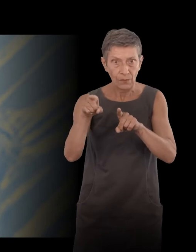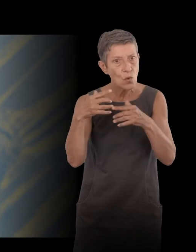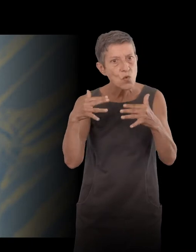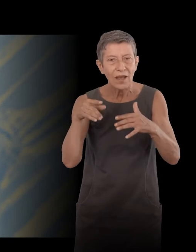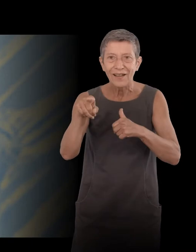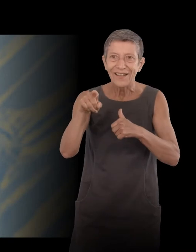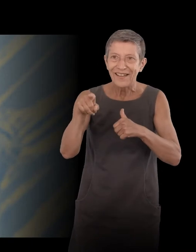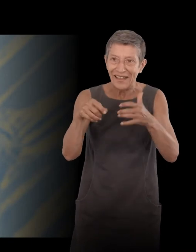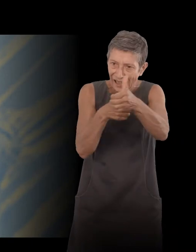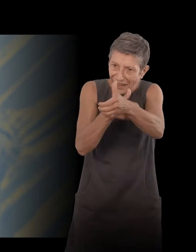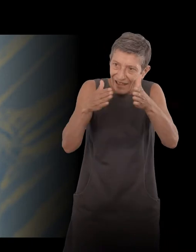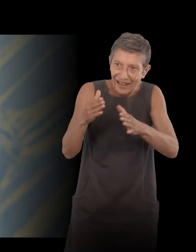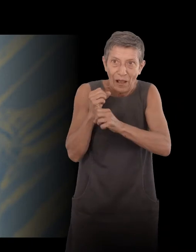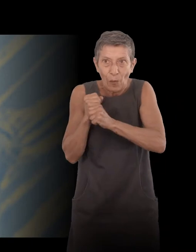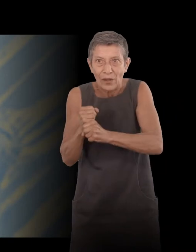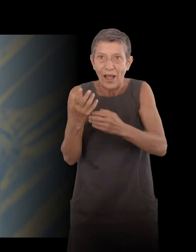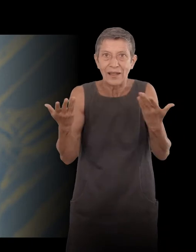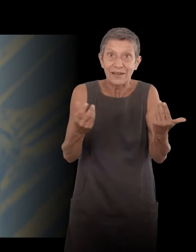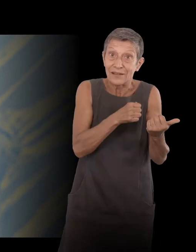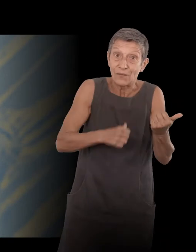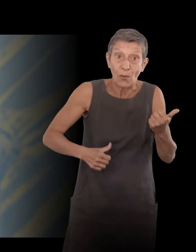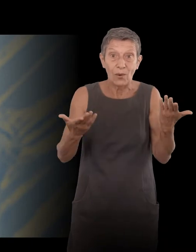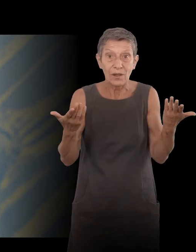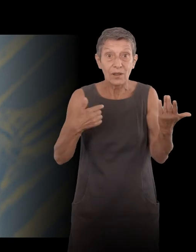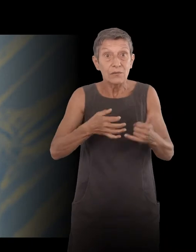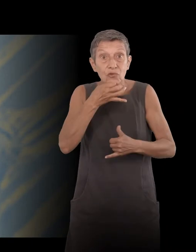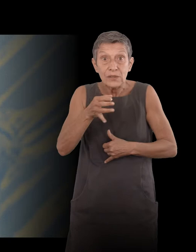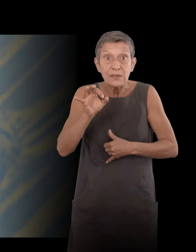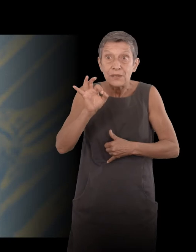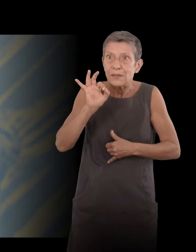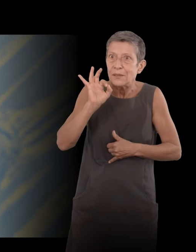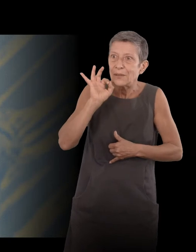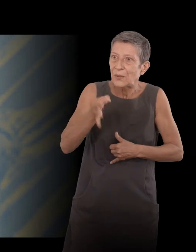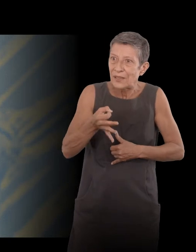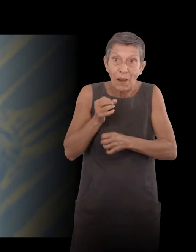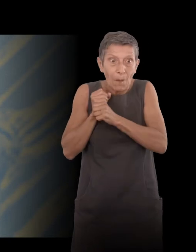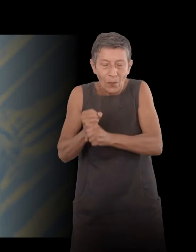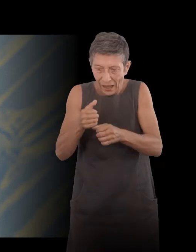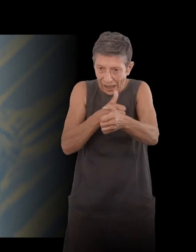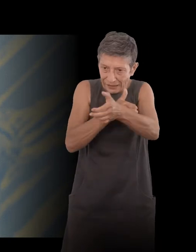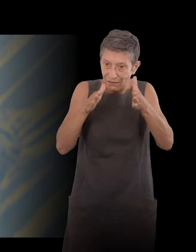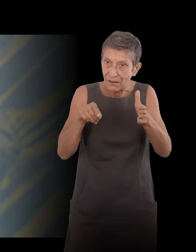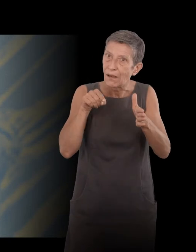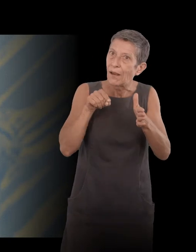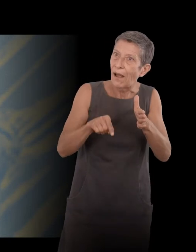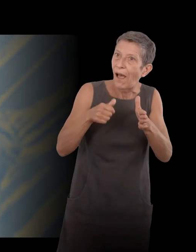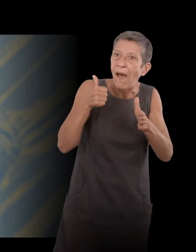And I said, at this point, I had a reason to have a contract. We always end up by finding.